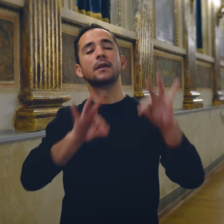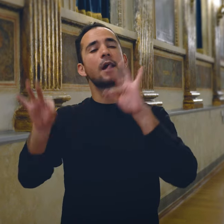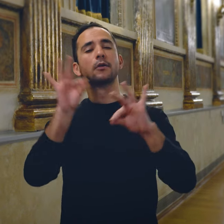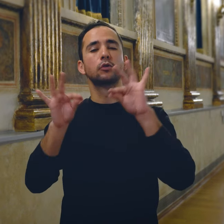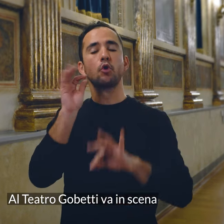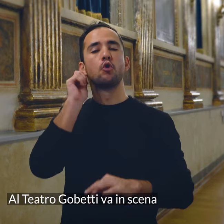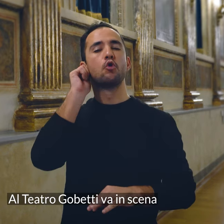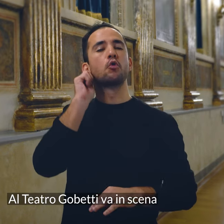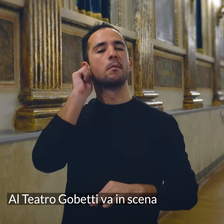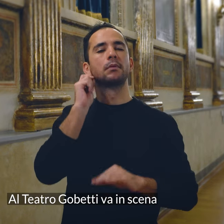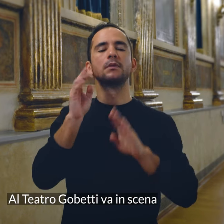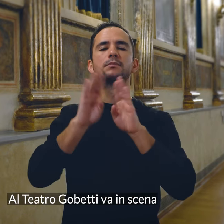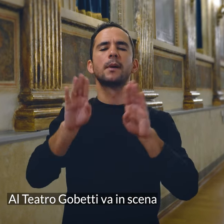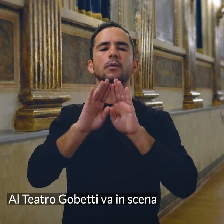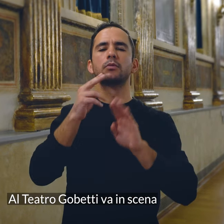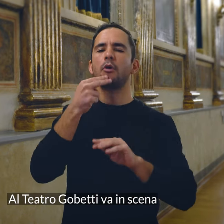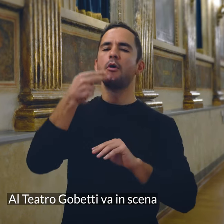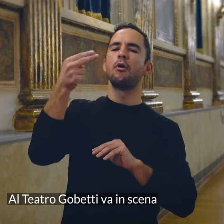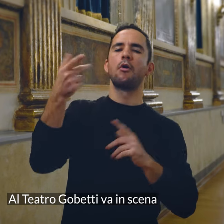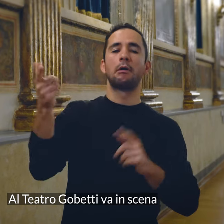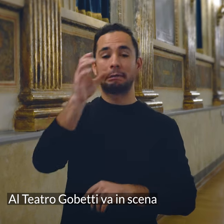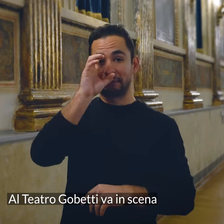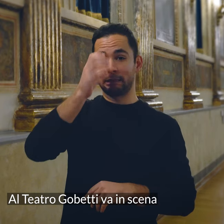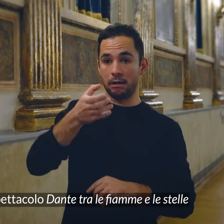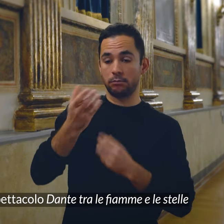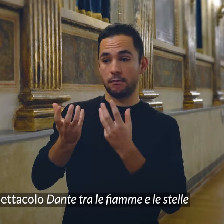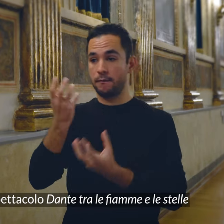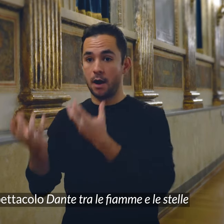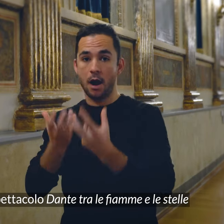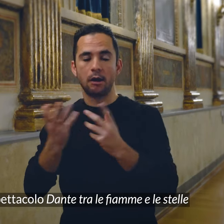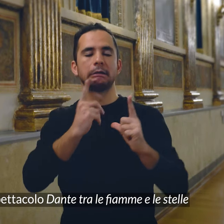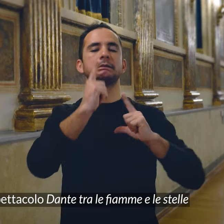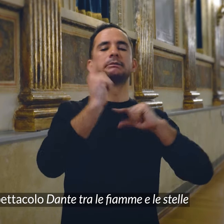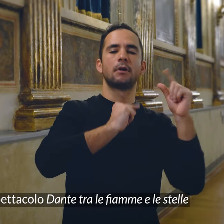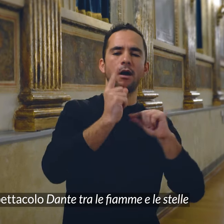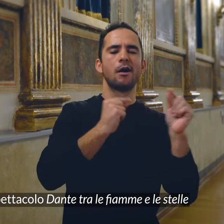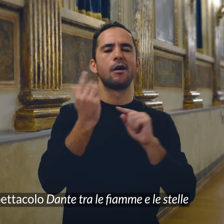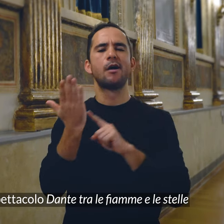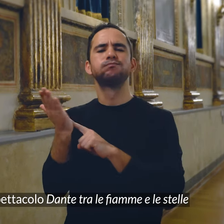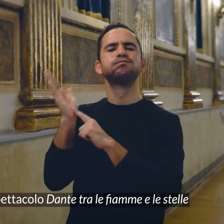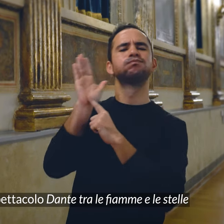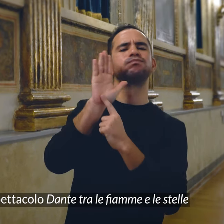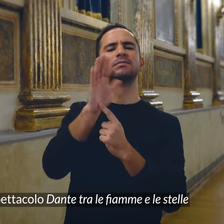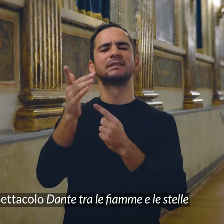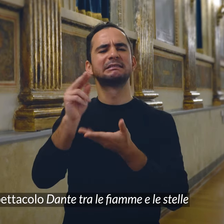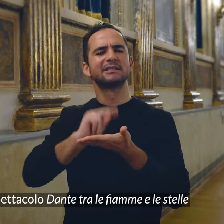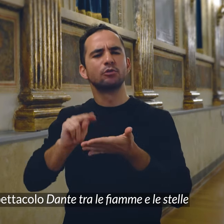Al Teatro Gobetti va in scena lo spettacolo Dante tra le fiamme e le